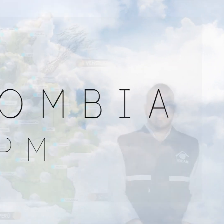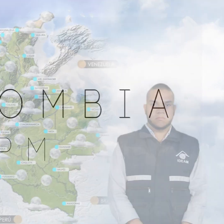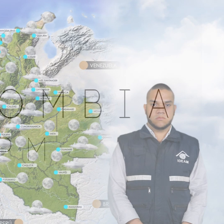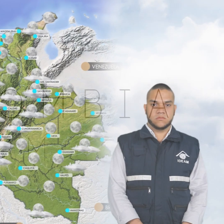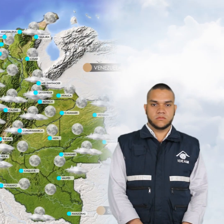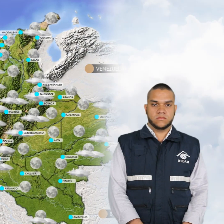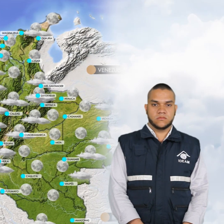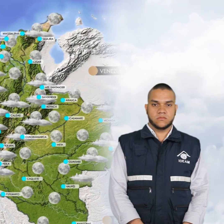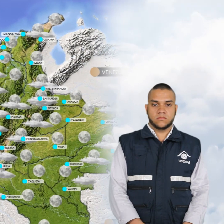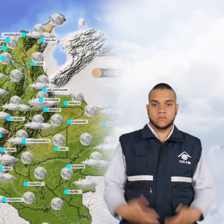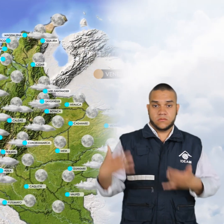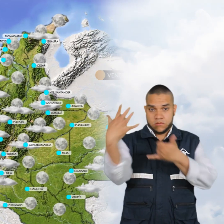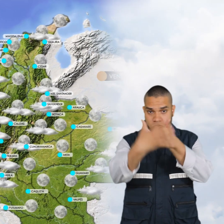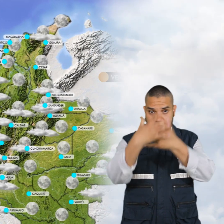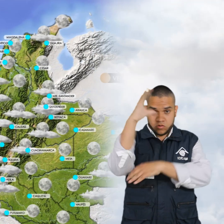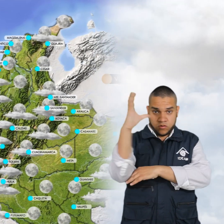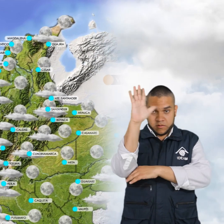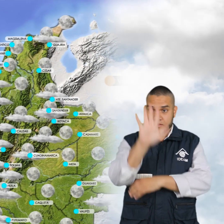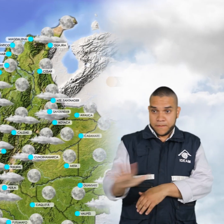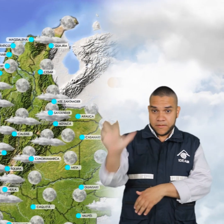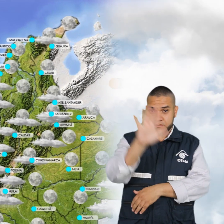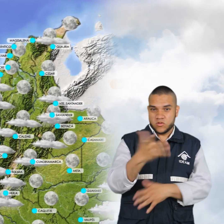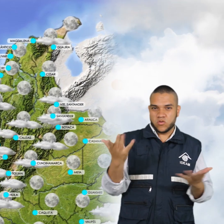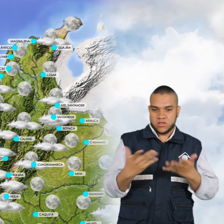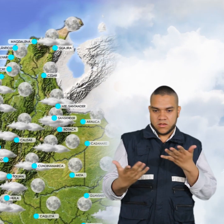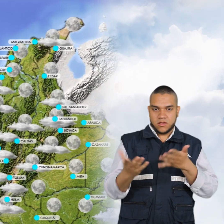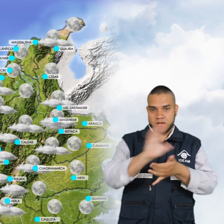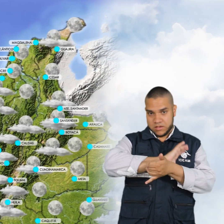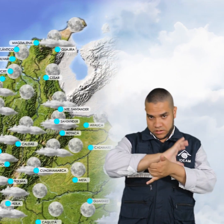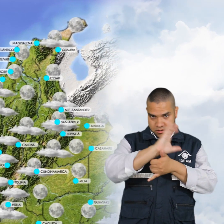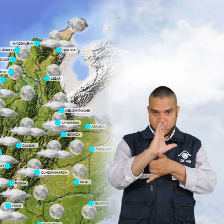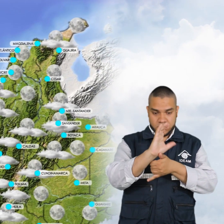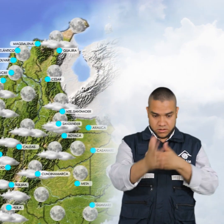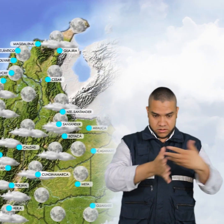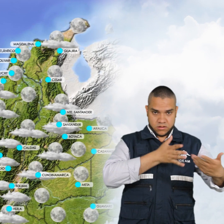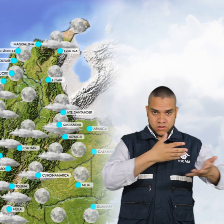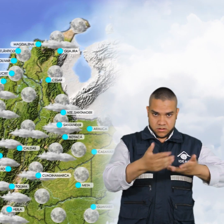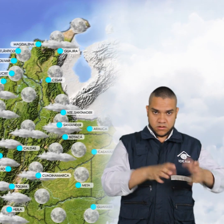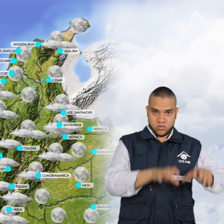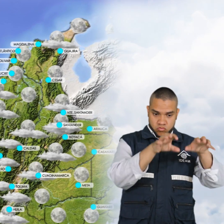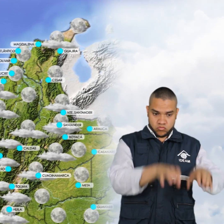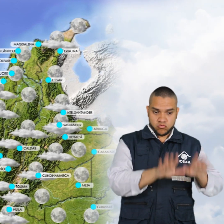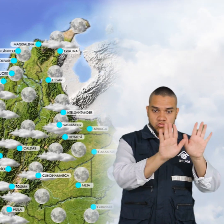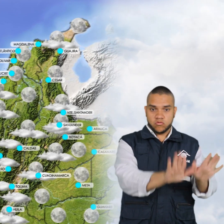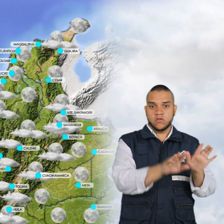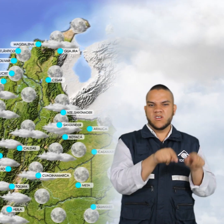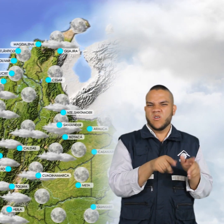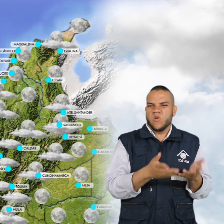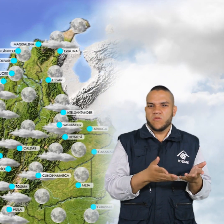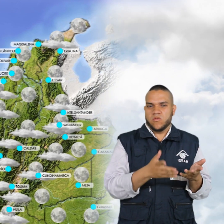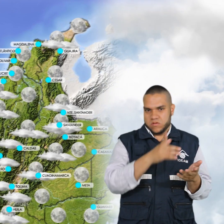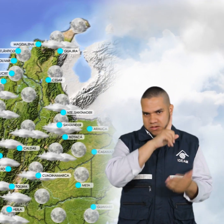Para el territorio nacional se prevé que en los departamentos de la región Caribe, incluido el archipiálogo de San Andrés y Providencia, tendrá un